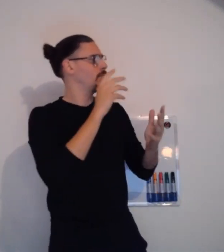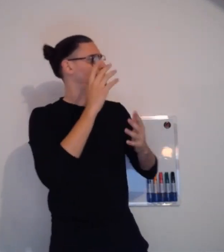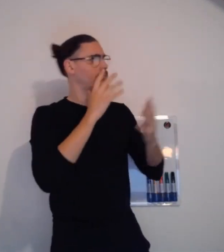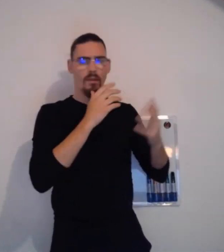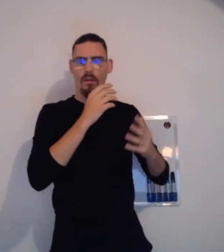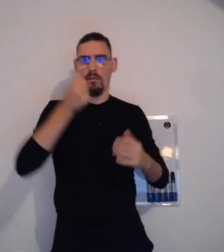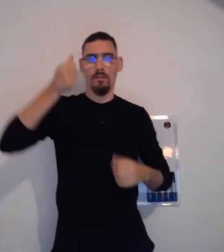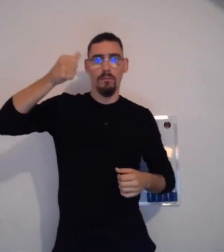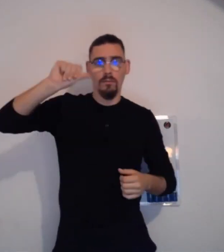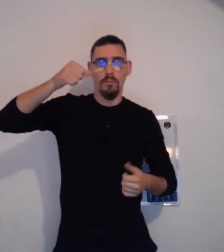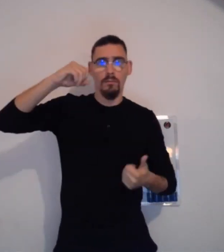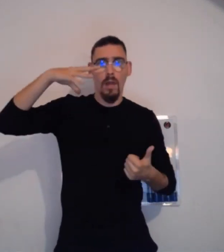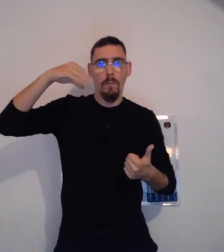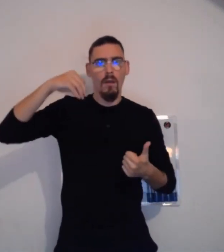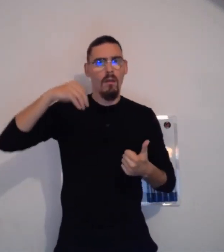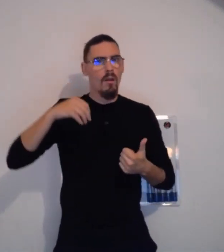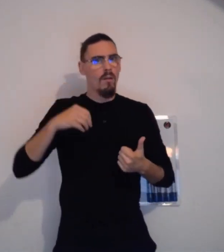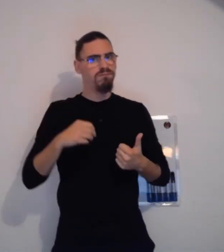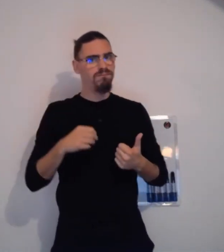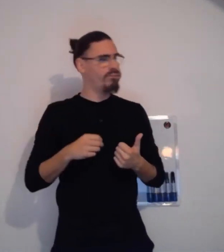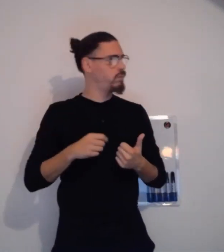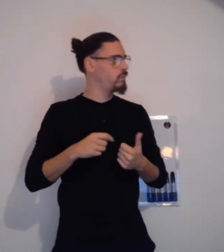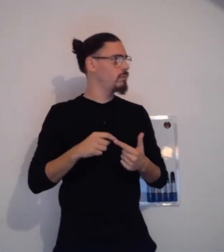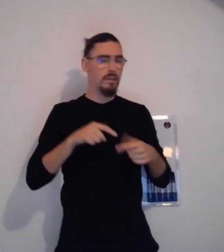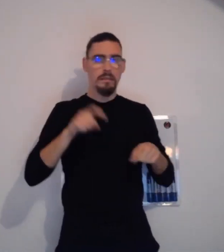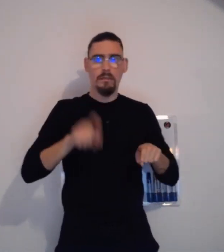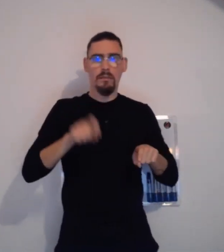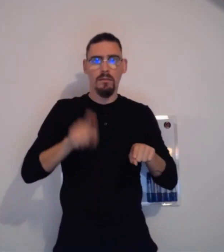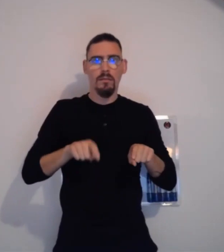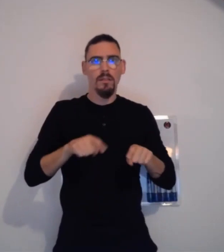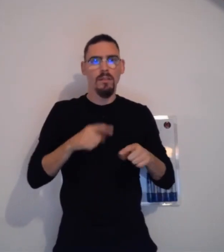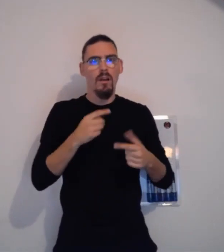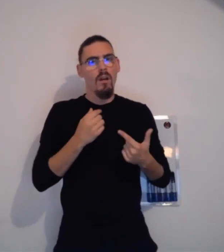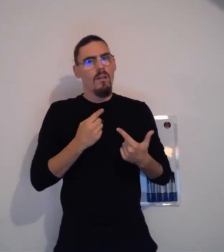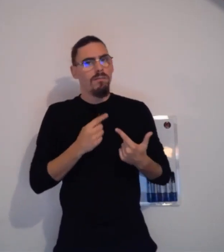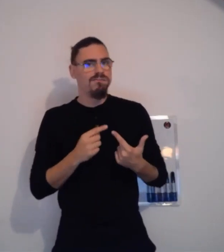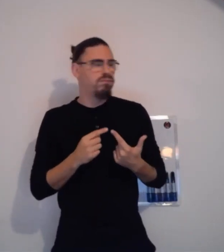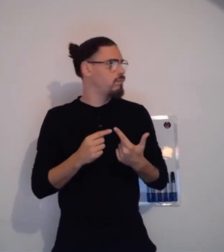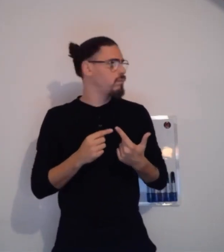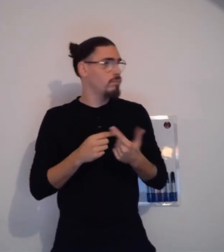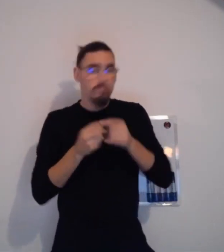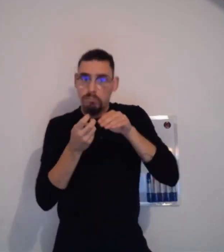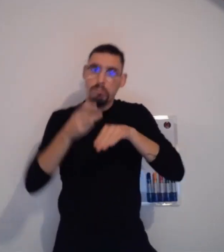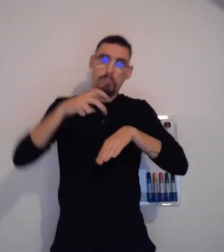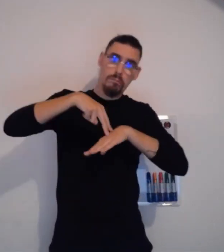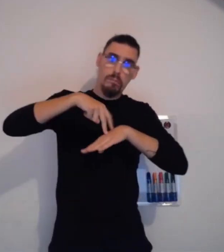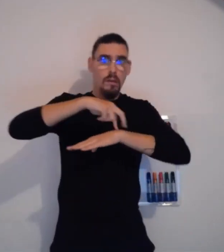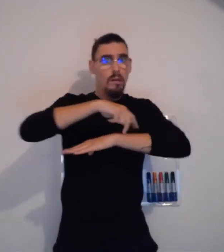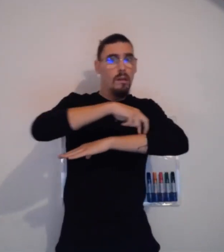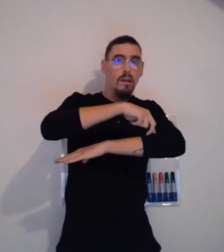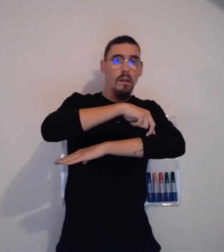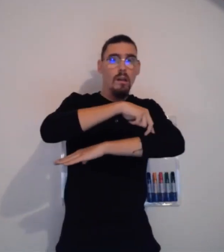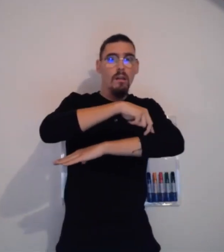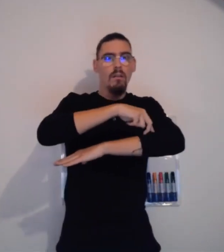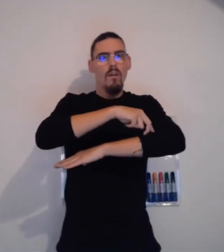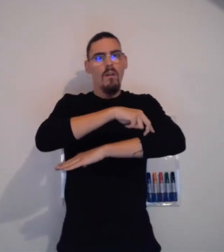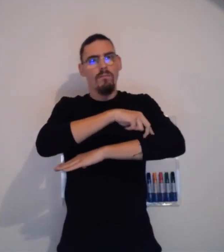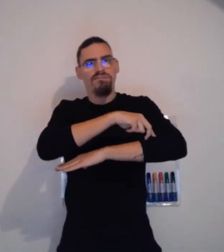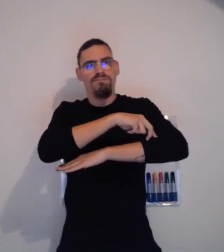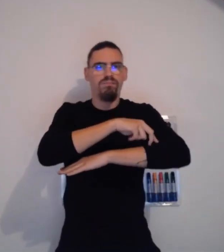est à l'autre bout de la table, si la lumière, bon, c'est un peu loin, que tapoter sur le sol, c'est un peu loin, et que vous n'avez pas